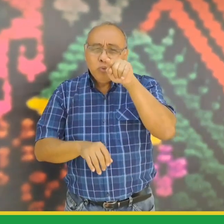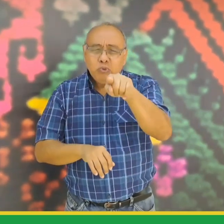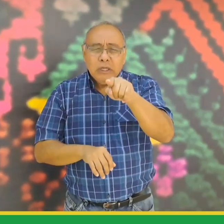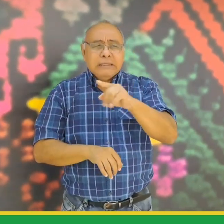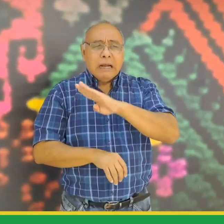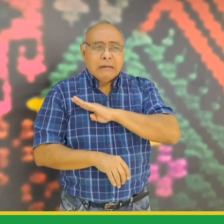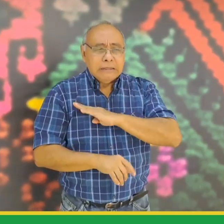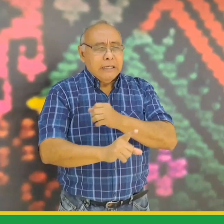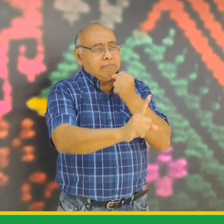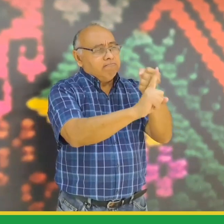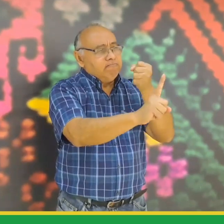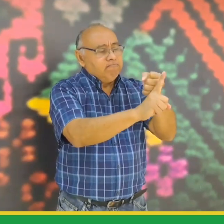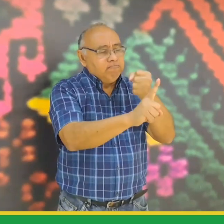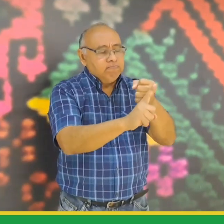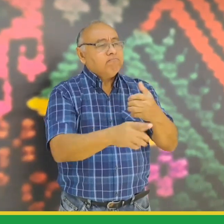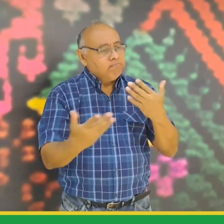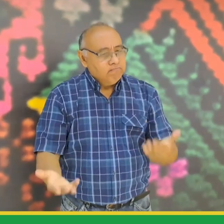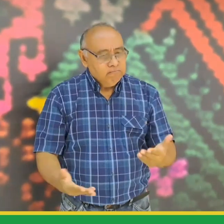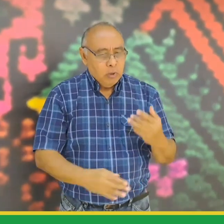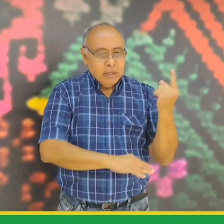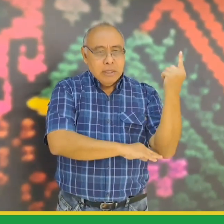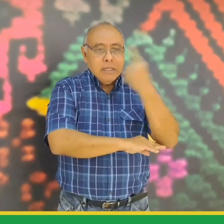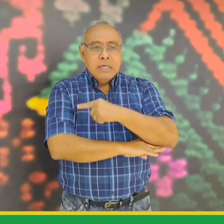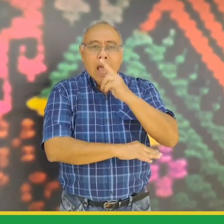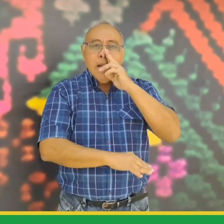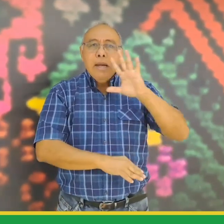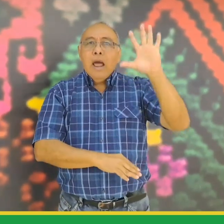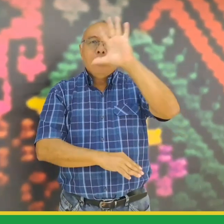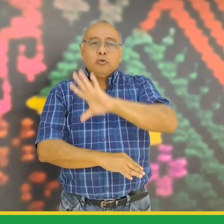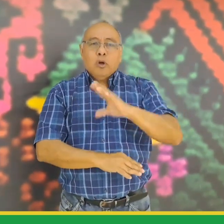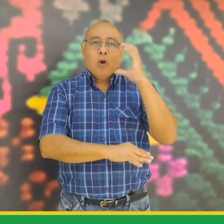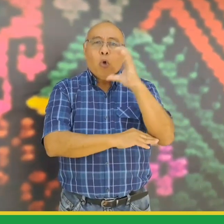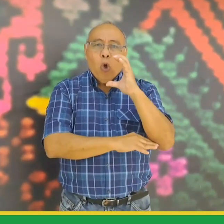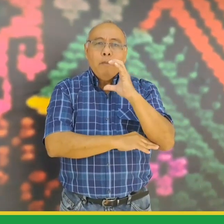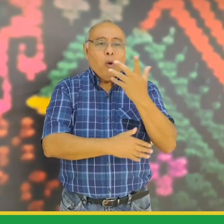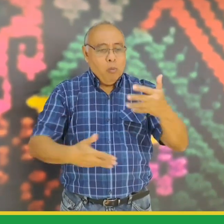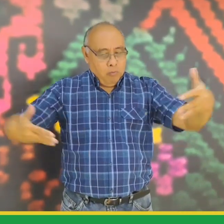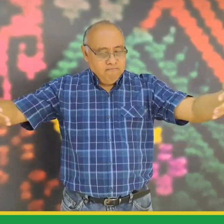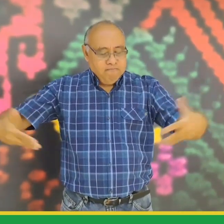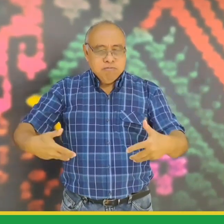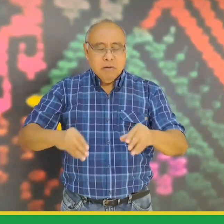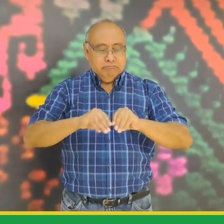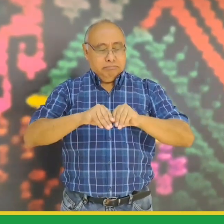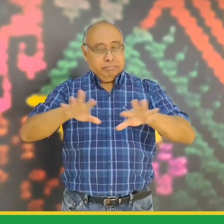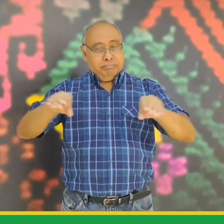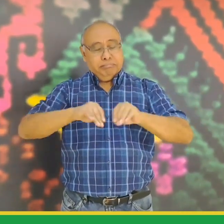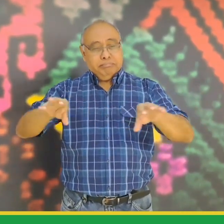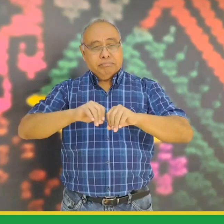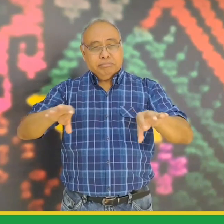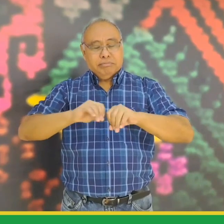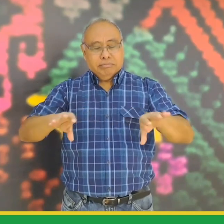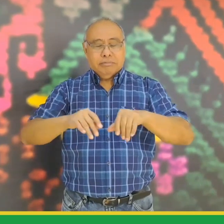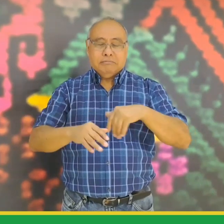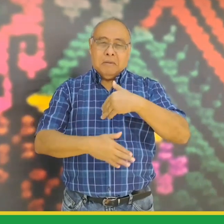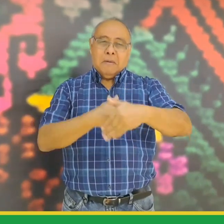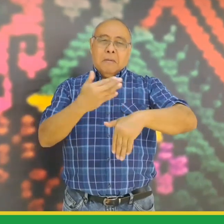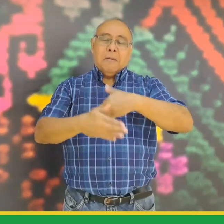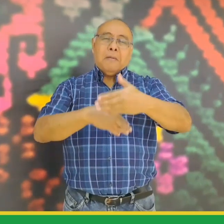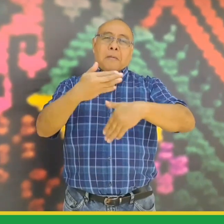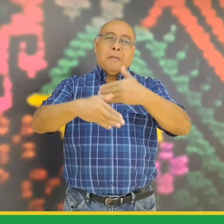para incidir ante las alcaldías y que se tenga el reconocimiento de esta fecha en toda Colombia porque entre más se acepte la lengua de señas